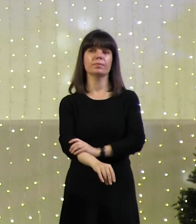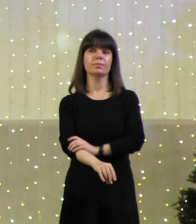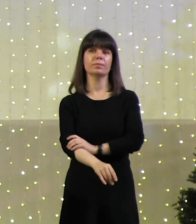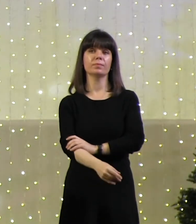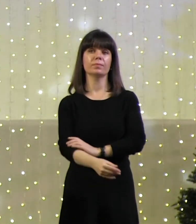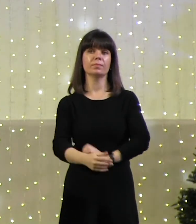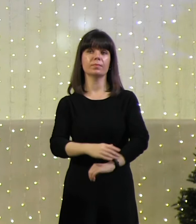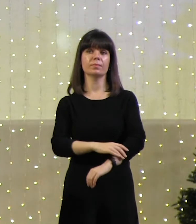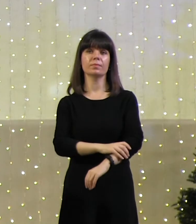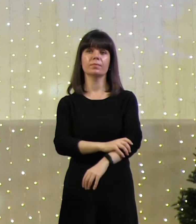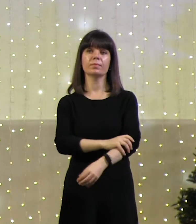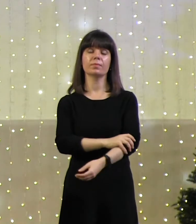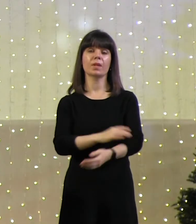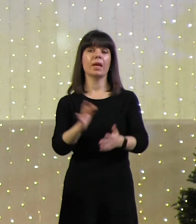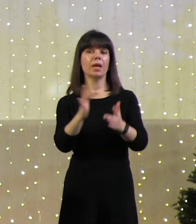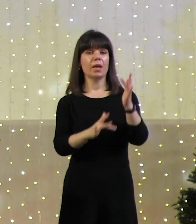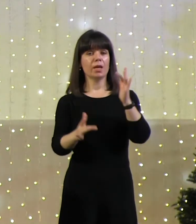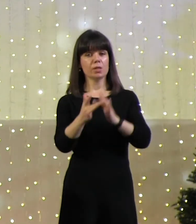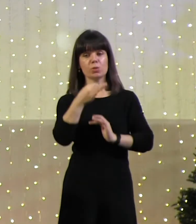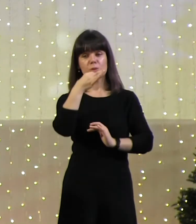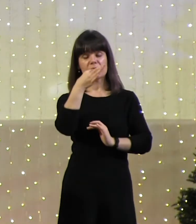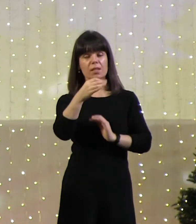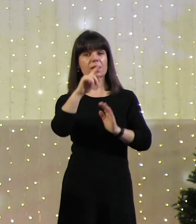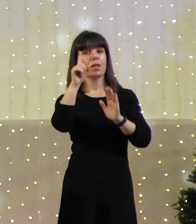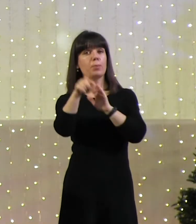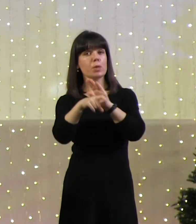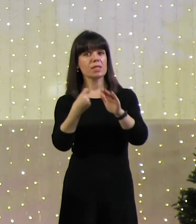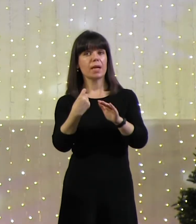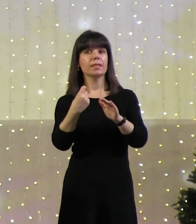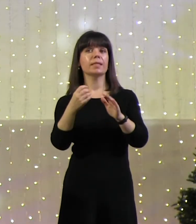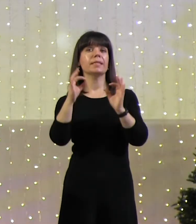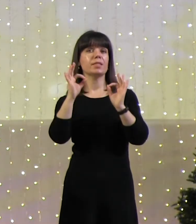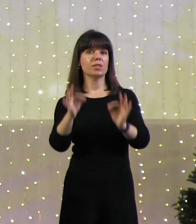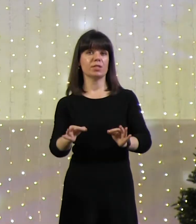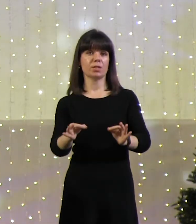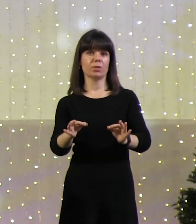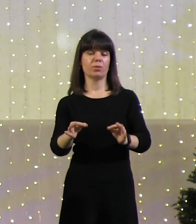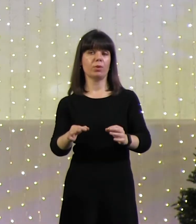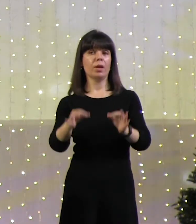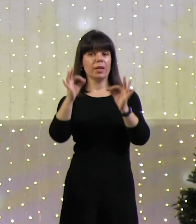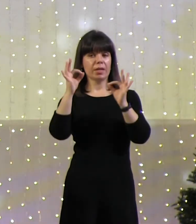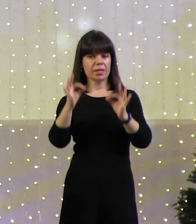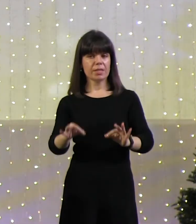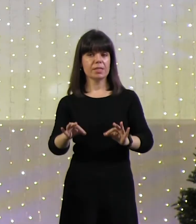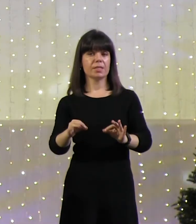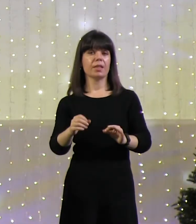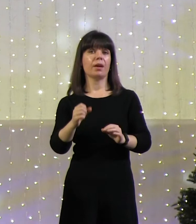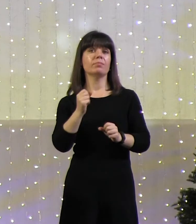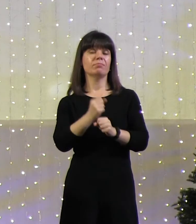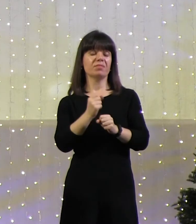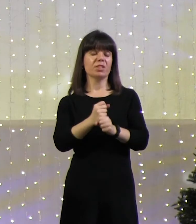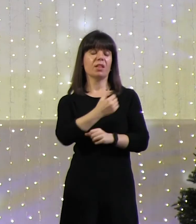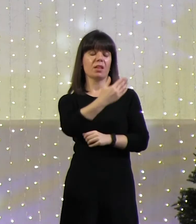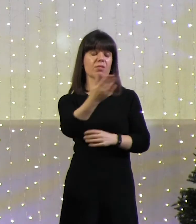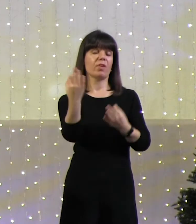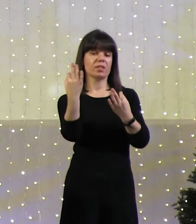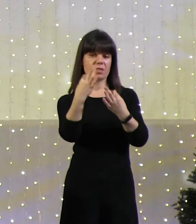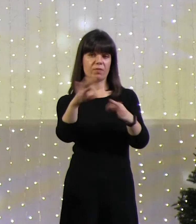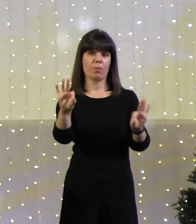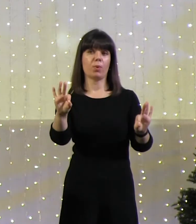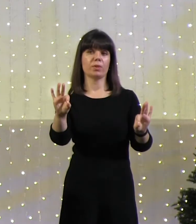Иисус сказал, познайте истину, и истина сделает вас свободными.